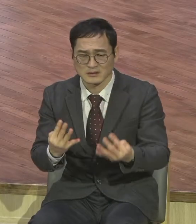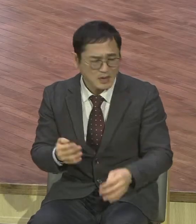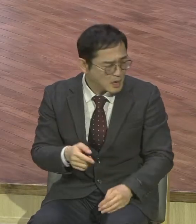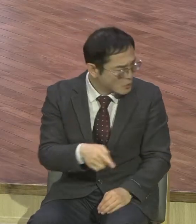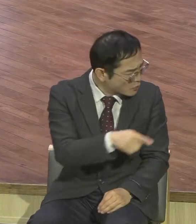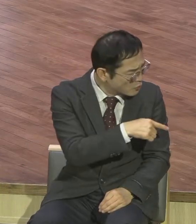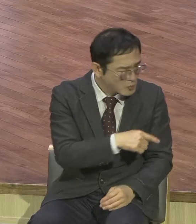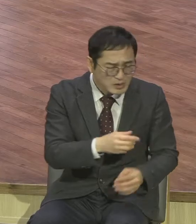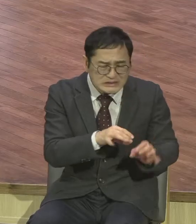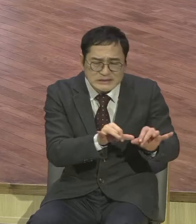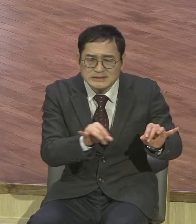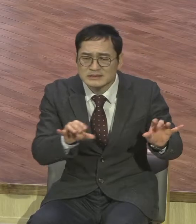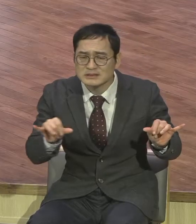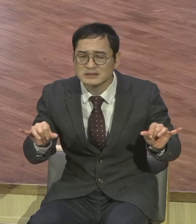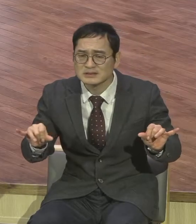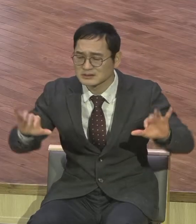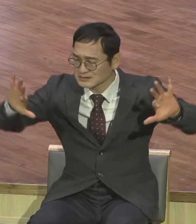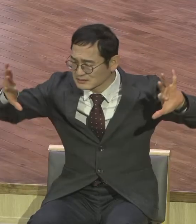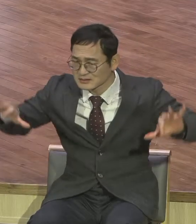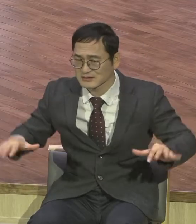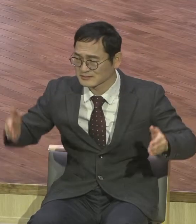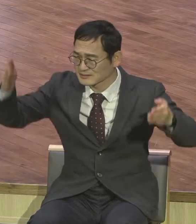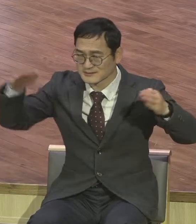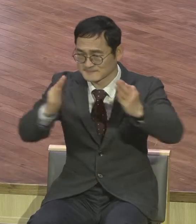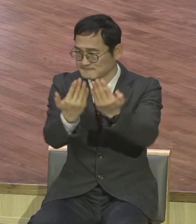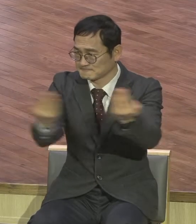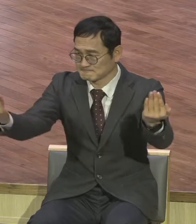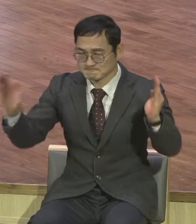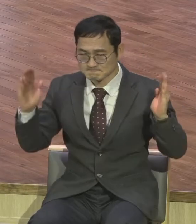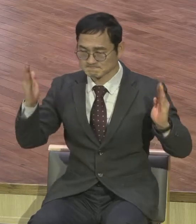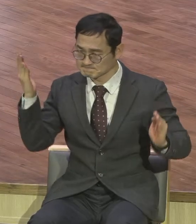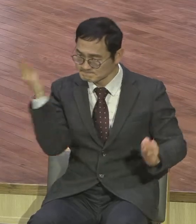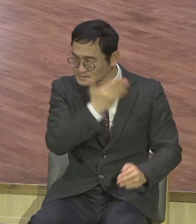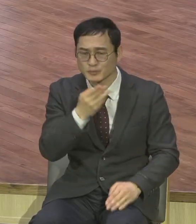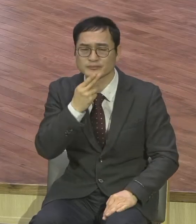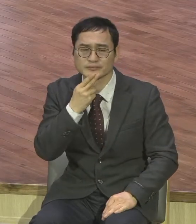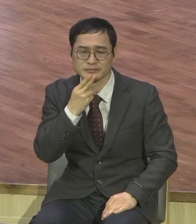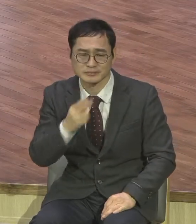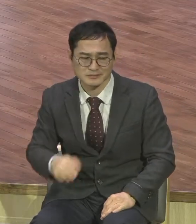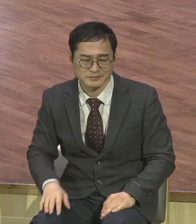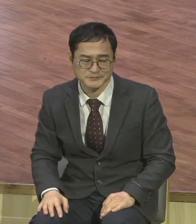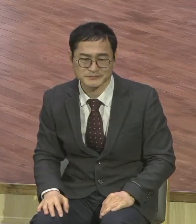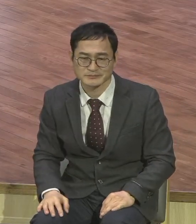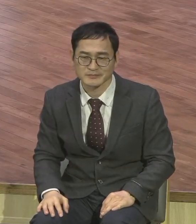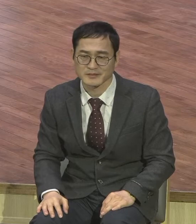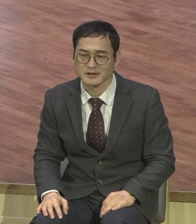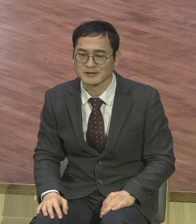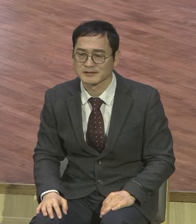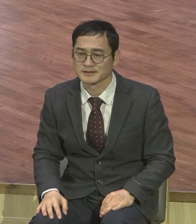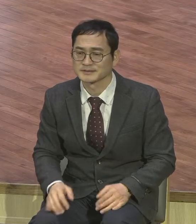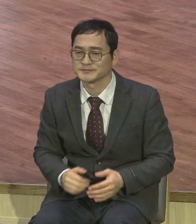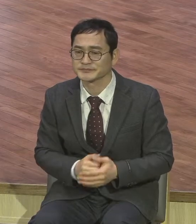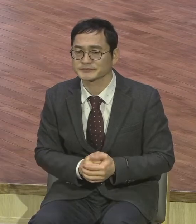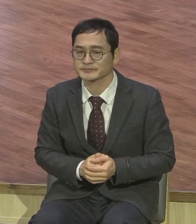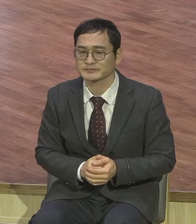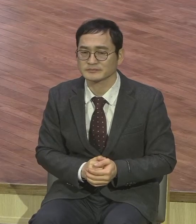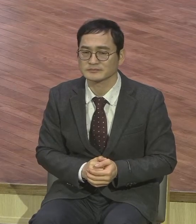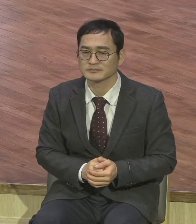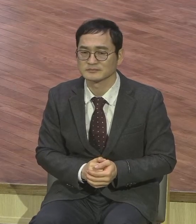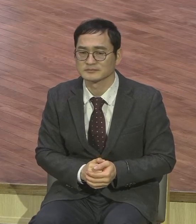세명이라든가 무슨 일이 없어 그냥 흙이 섞여지라 그냥 뿌리같이 무너지지 않아요. 그 땅 흙